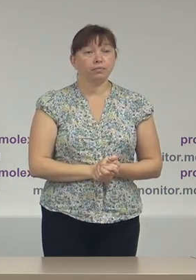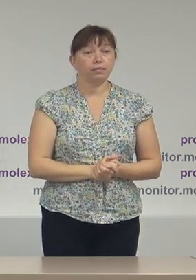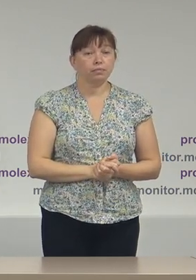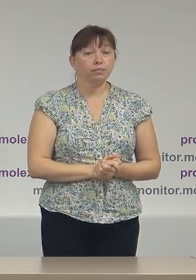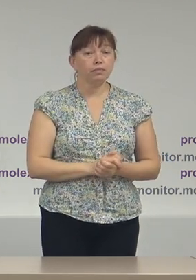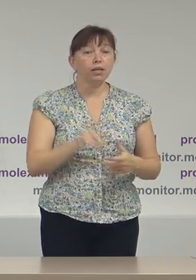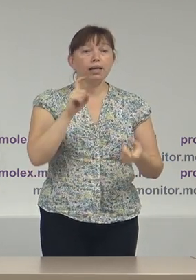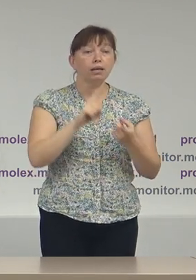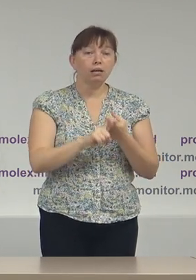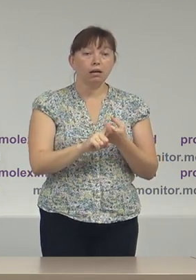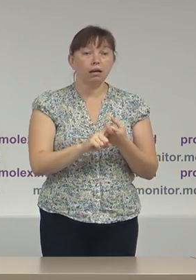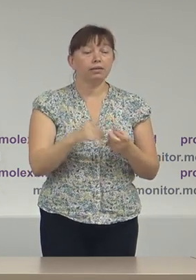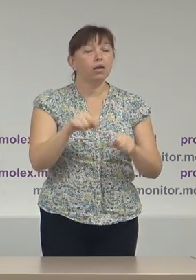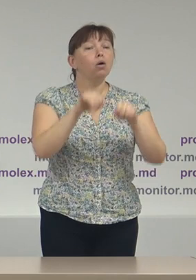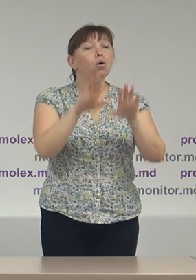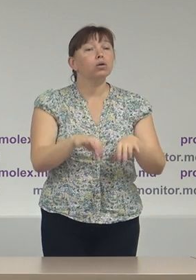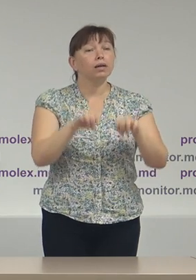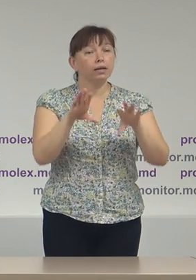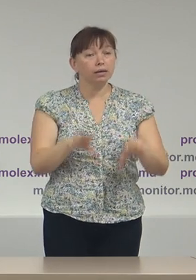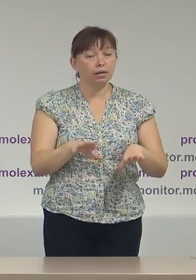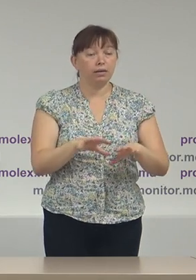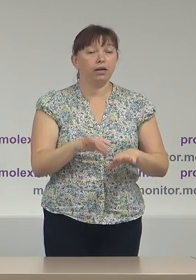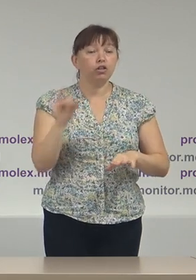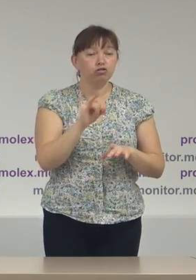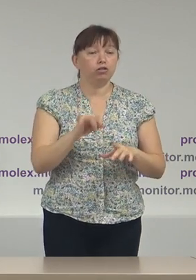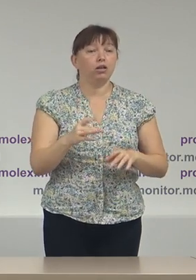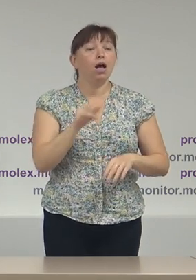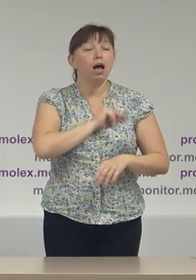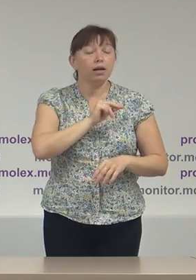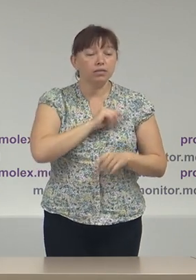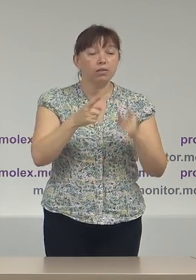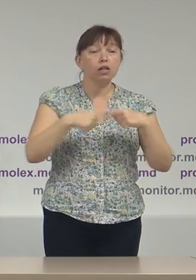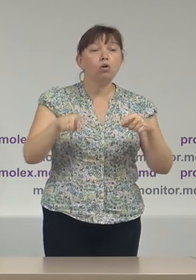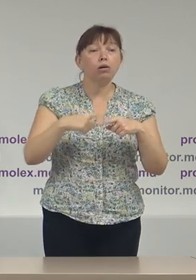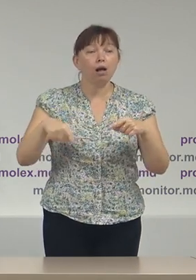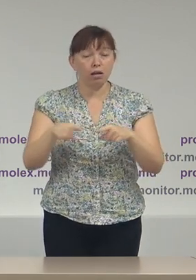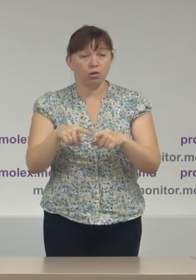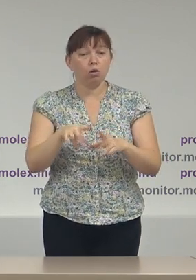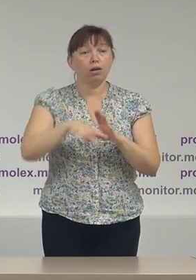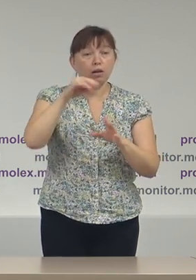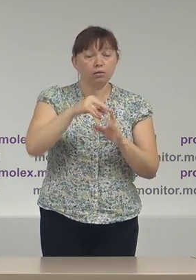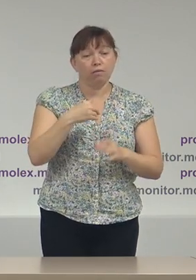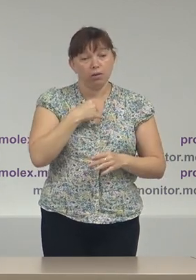Legat de hotărârile și activitatea organelor electorale, aș vrea să sublunesc câteva lucruri foarte